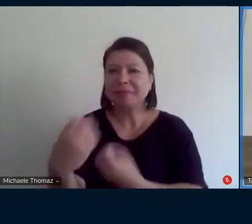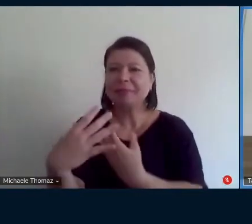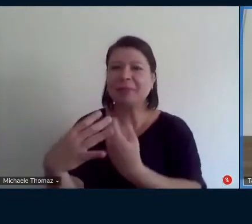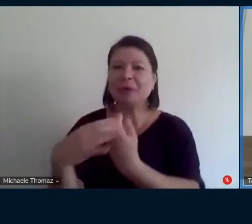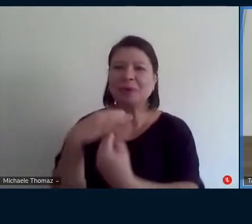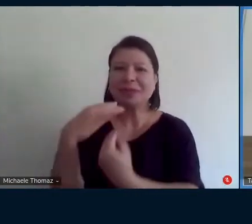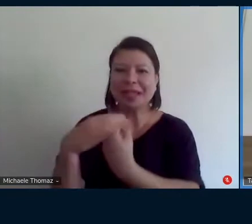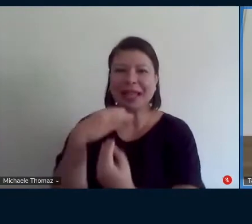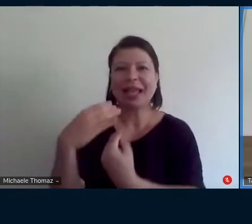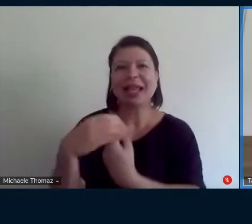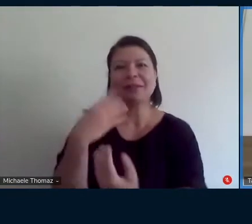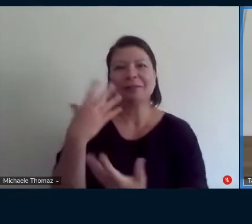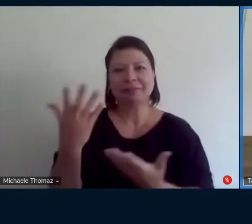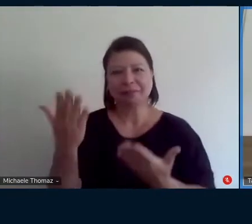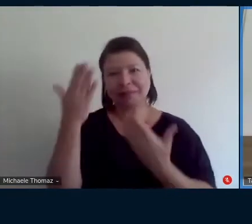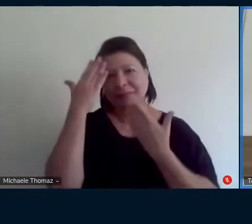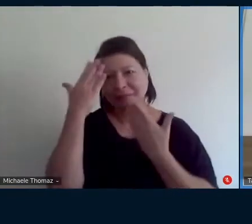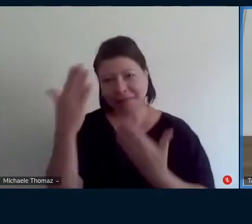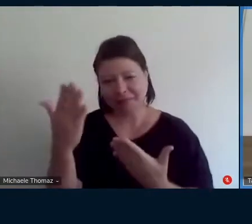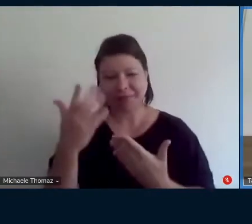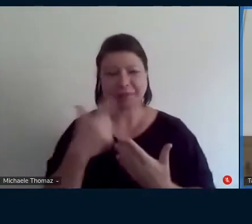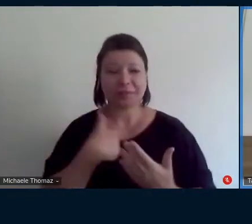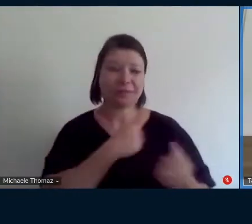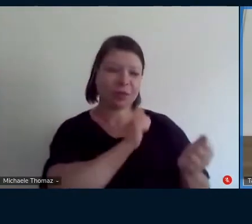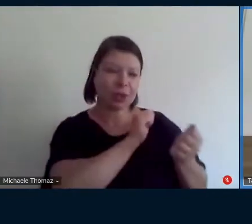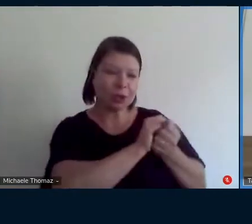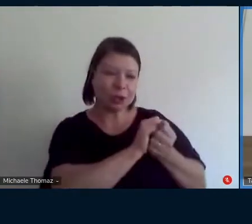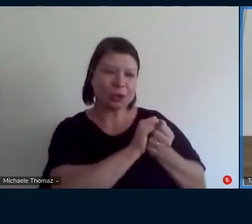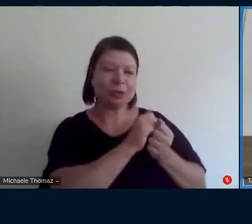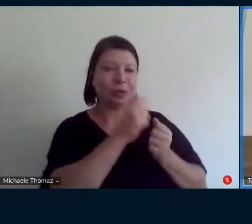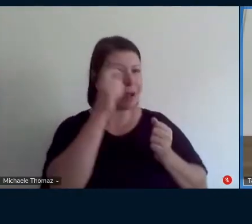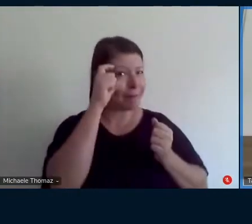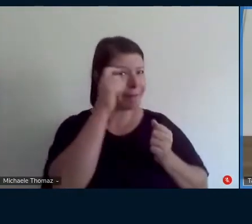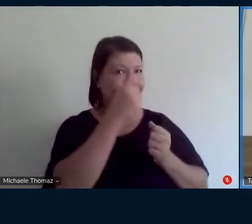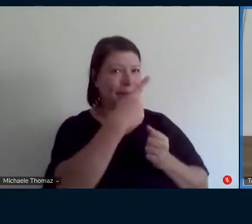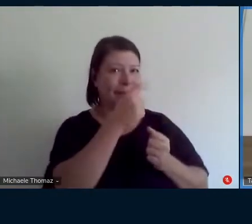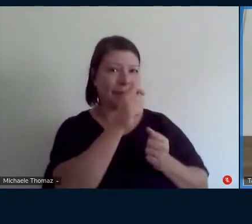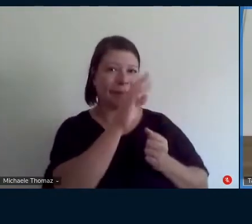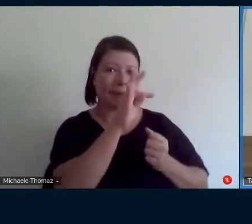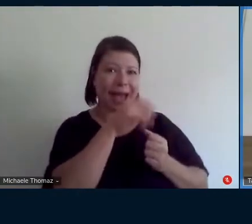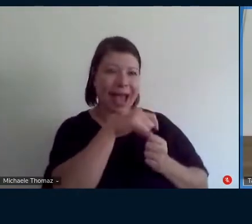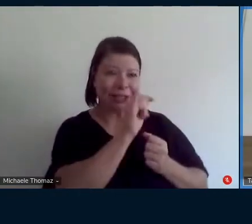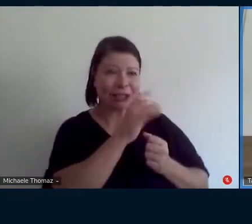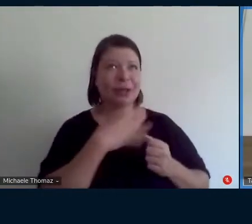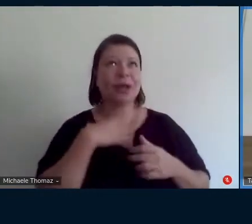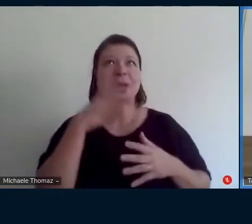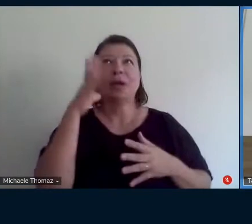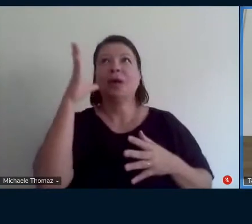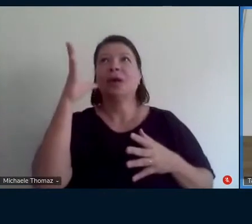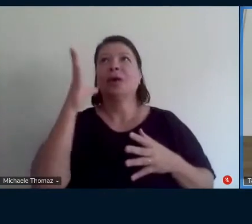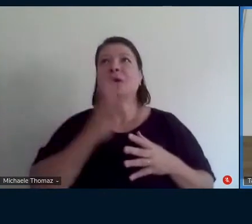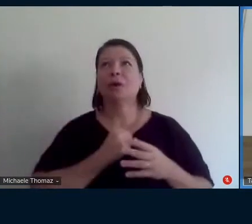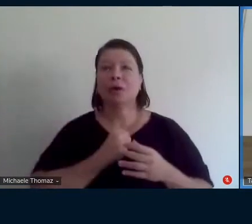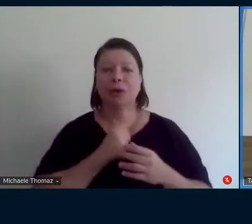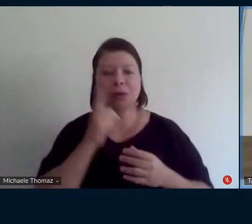junto com a parte a gente vai olhar o que que a gente tem tempo fôlego pra arrumar mas assim